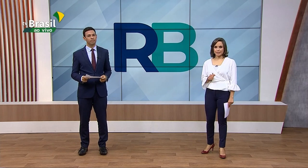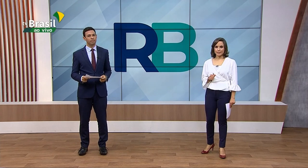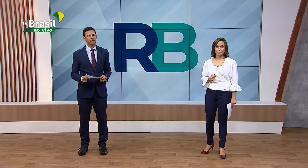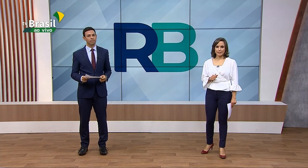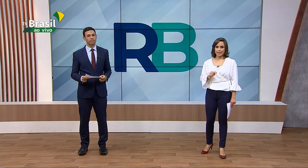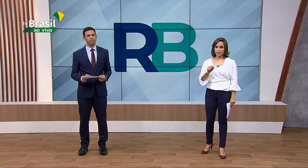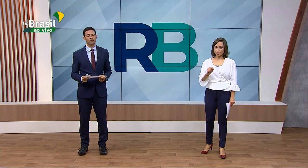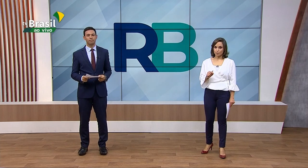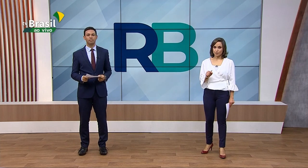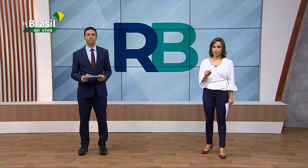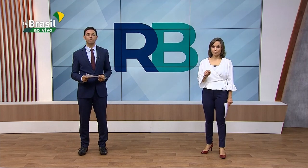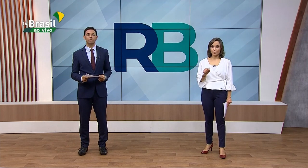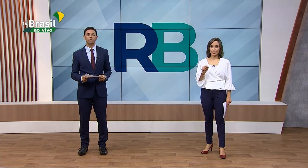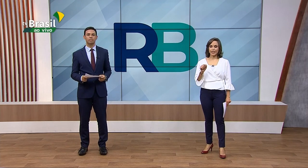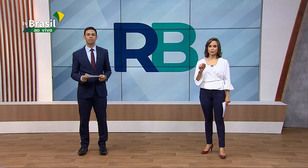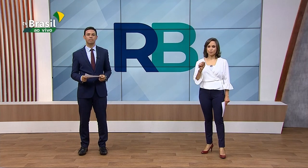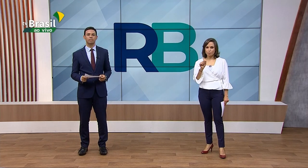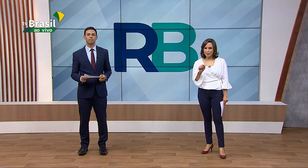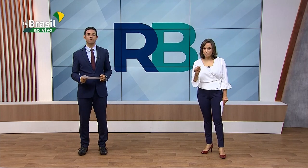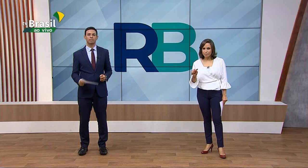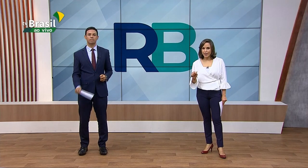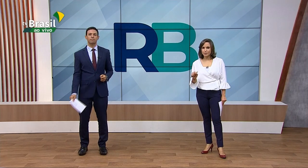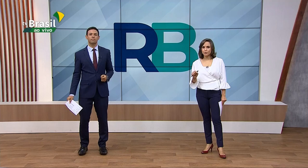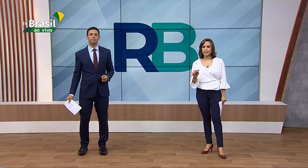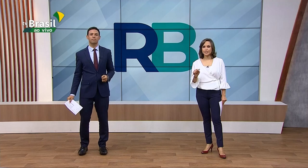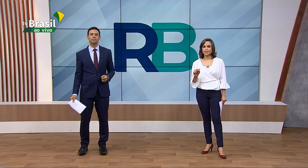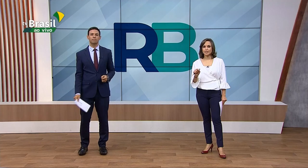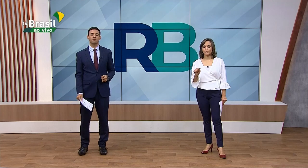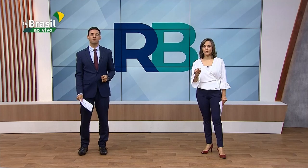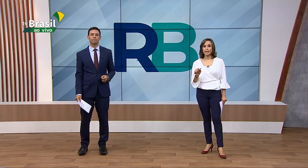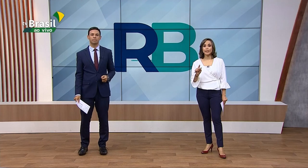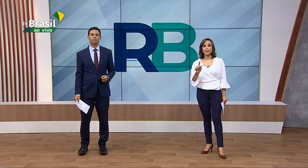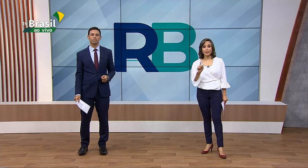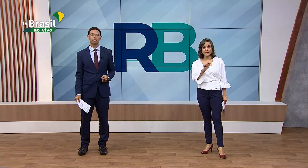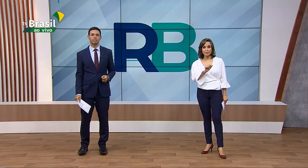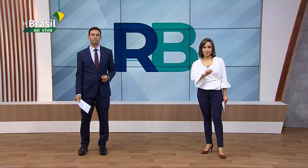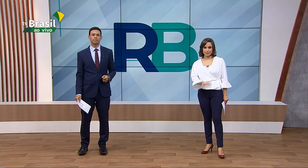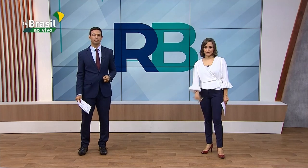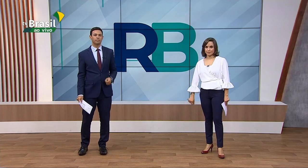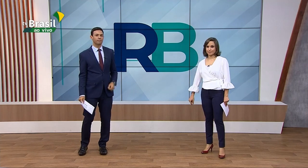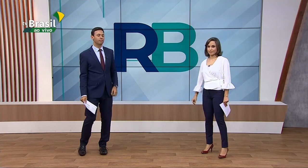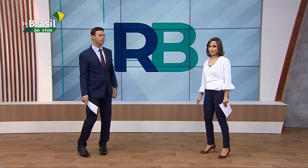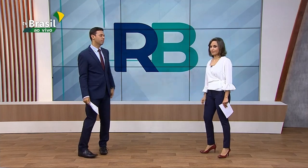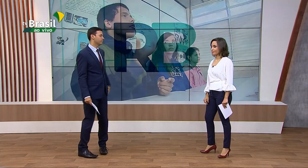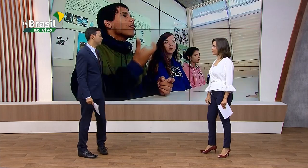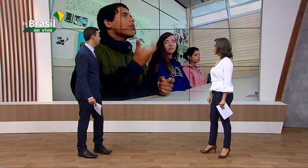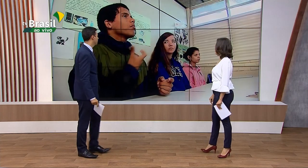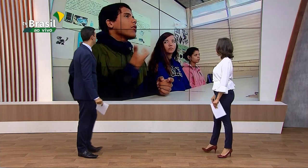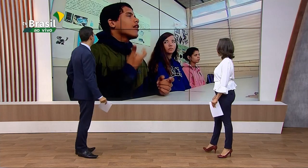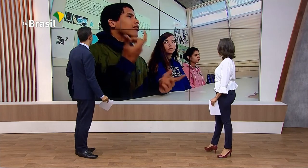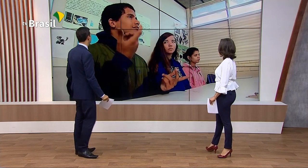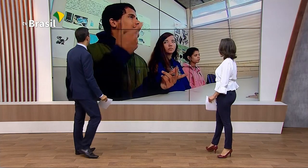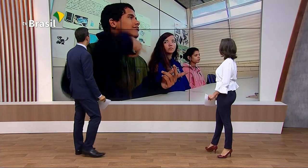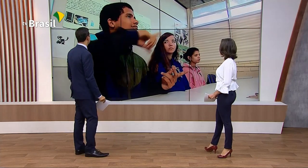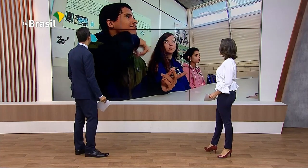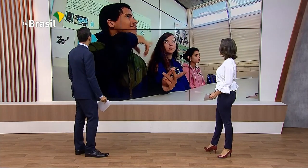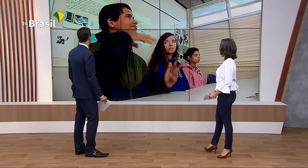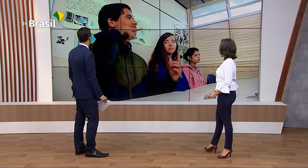acessibilidade e inclusão, foi criado o passo a passo da inscrição do Enem em Libras. Matheus nasceu de